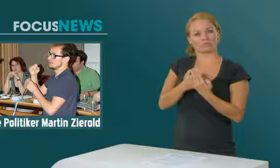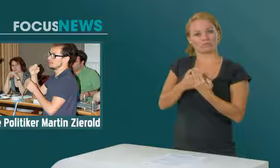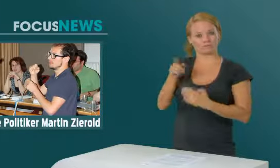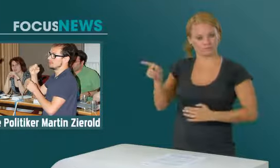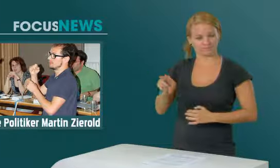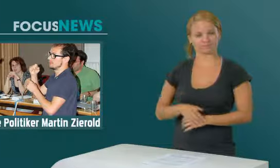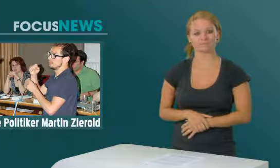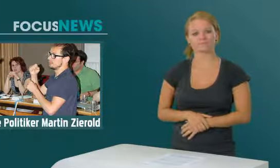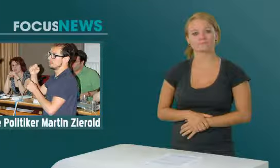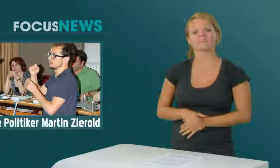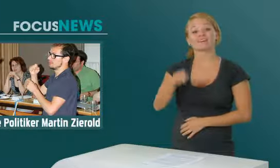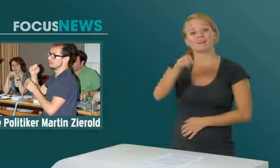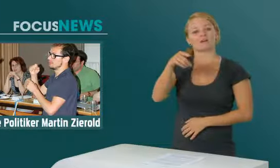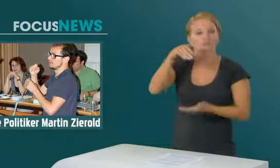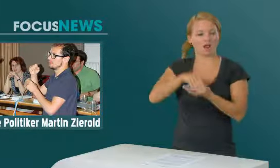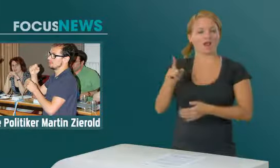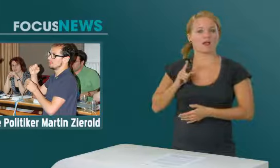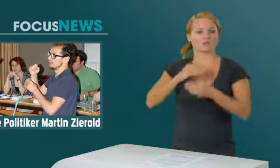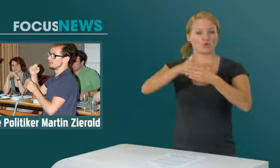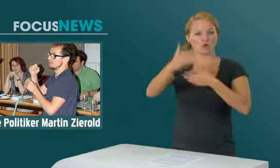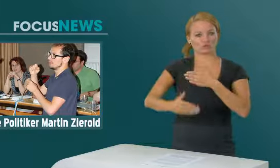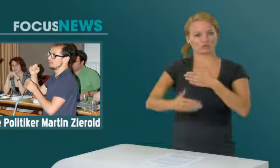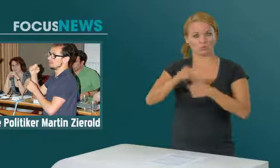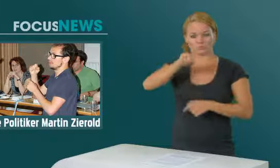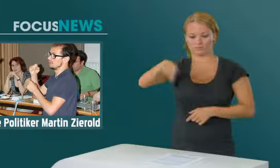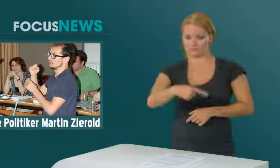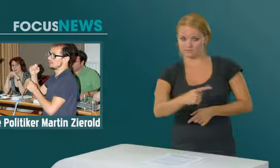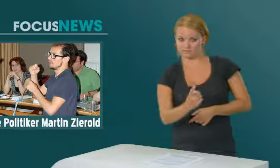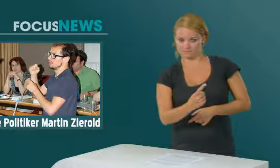Seine Homepage kann über unten angegebenen Link angewählt werden.